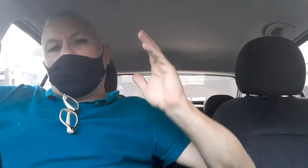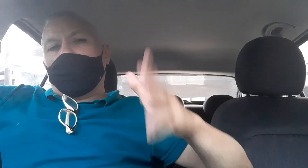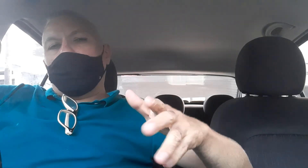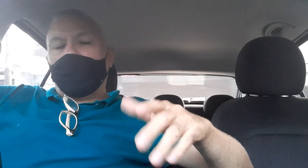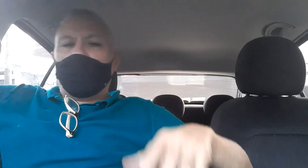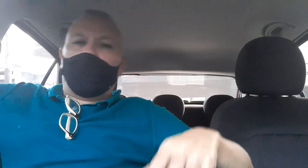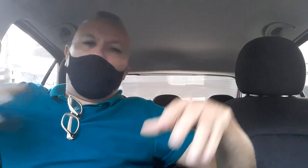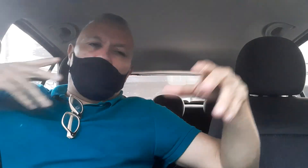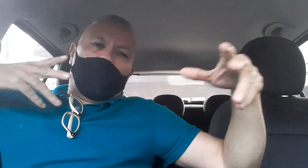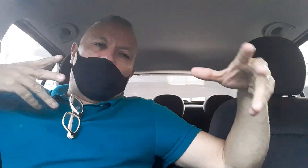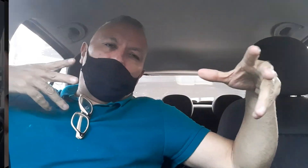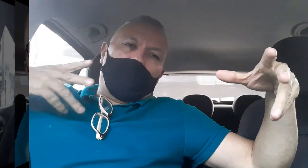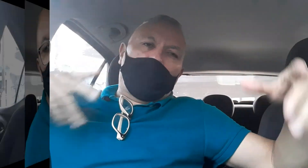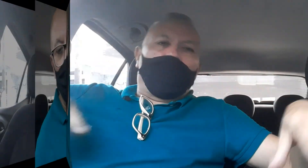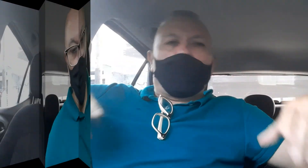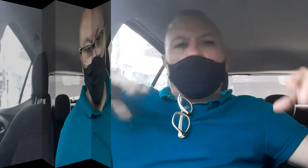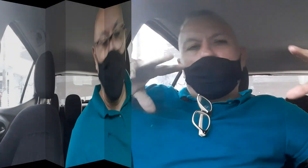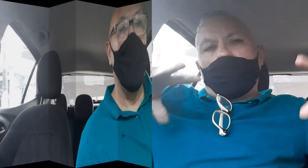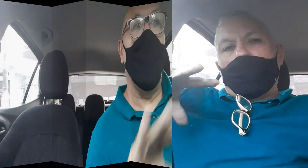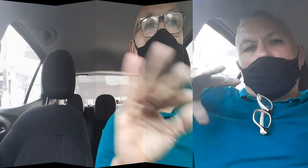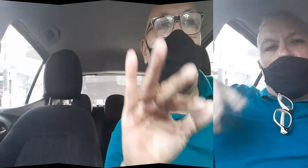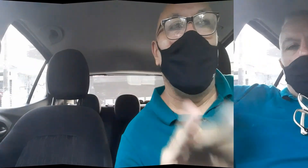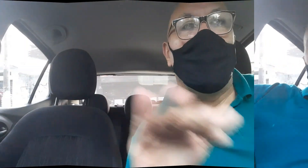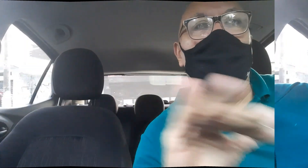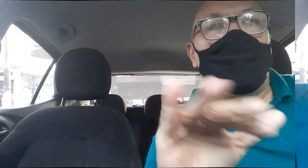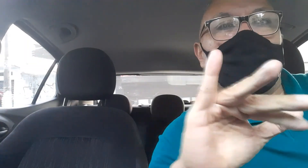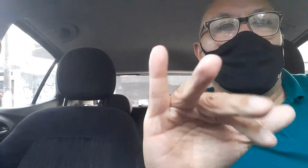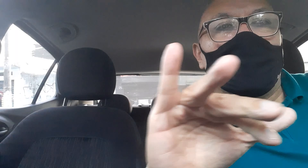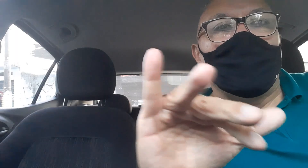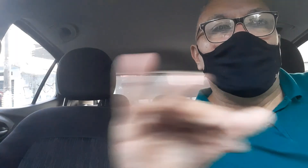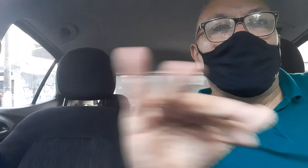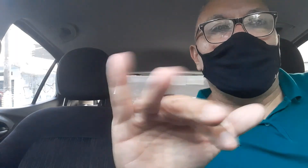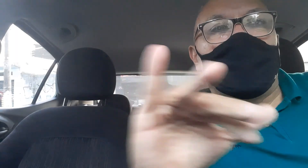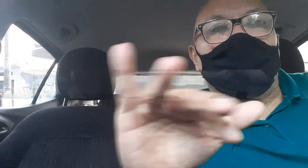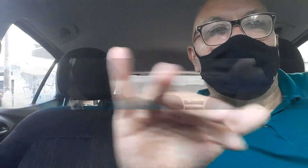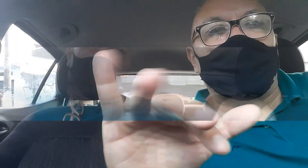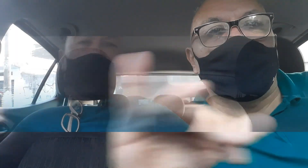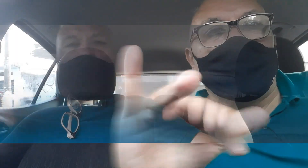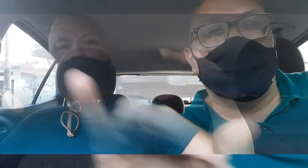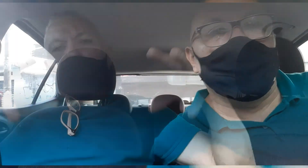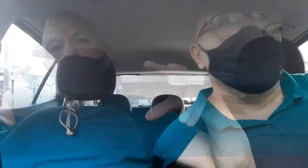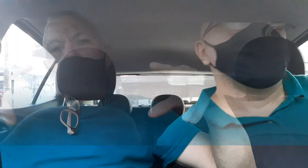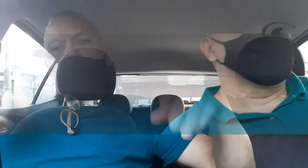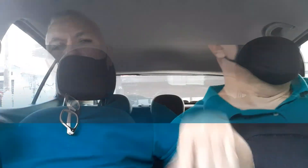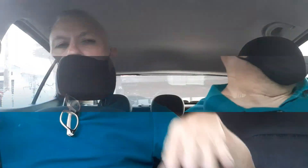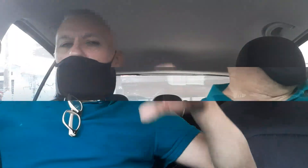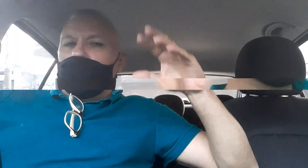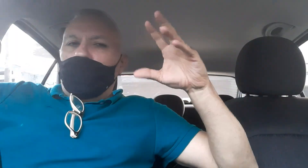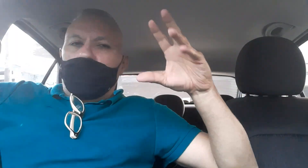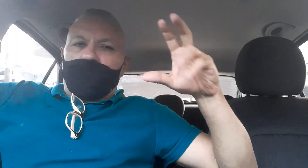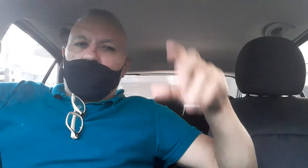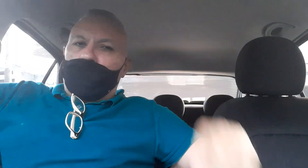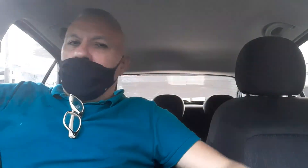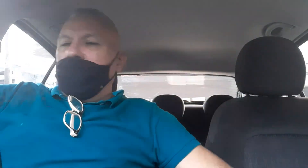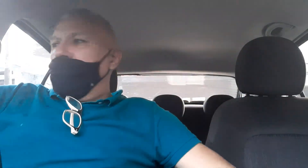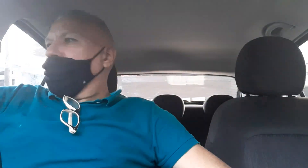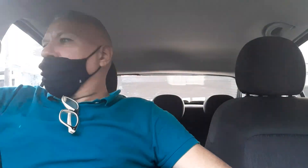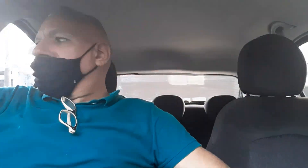Busque a Jesus, Busque a Jesus, Se entregue a Jesus,